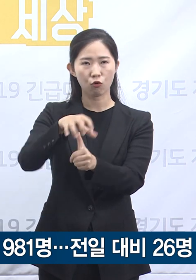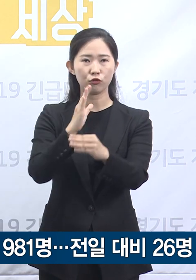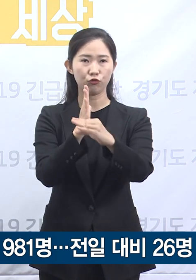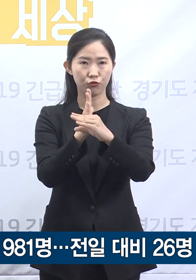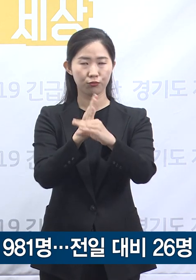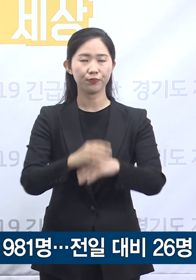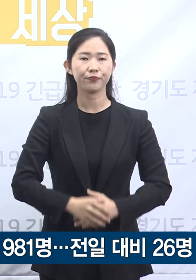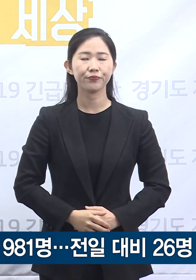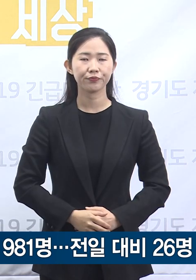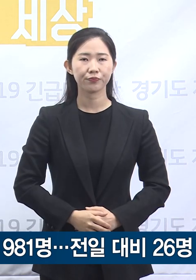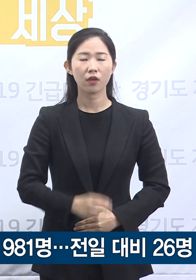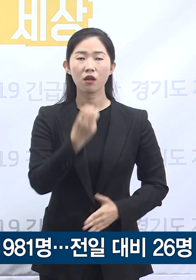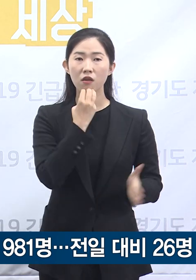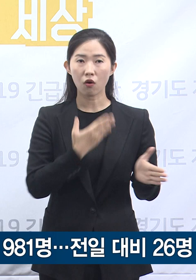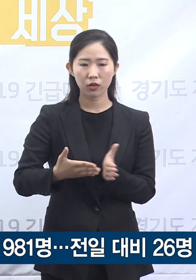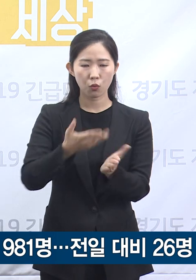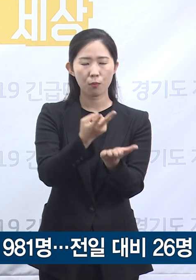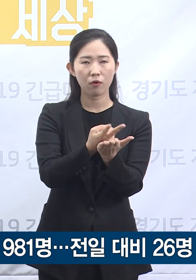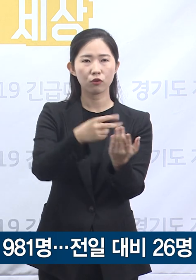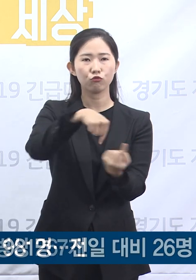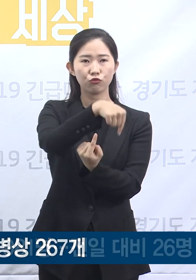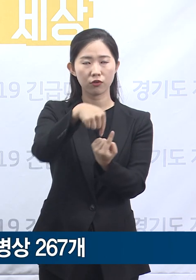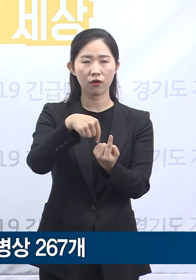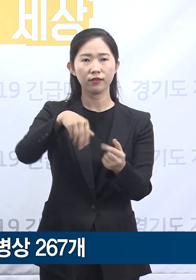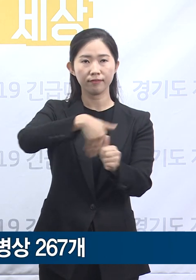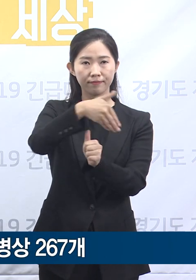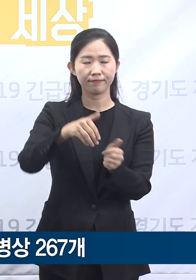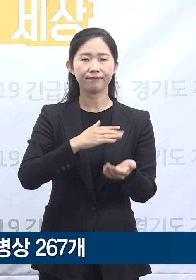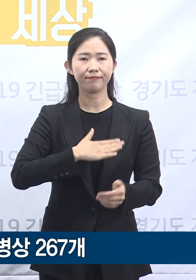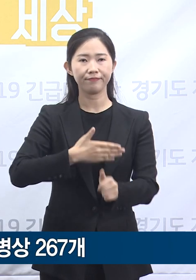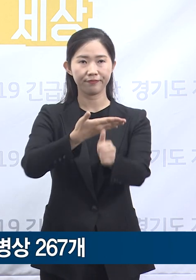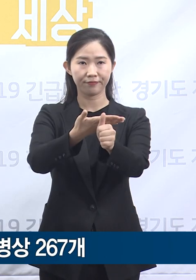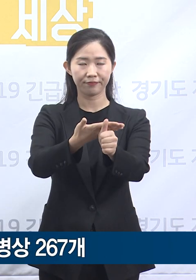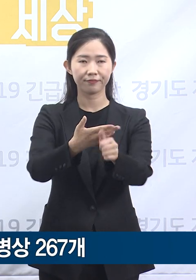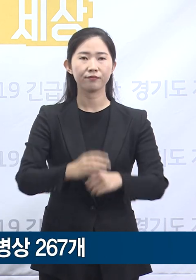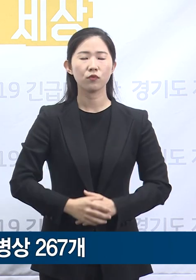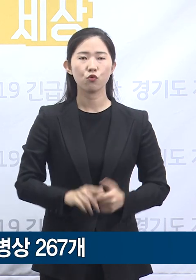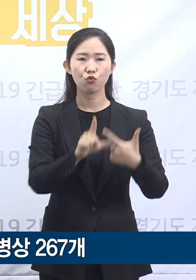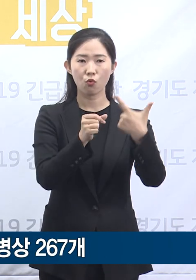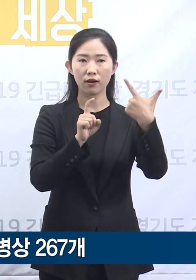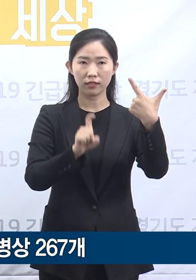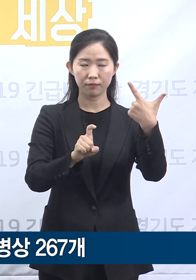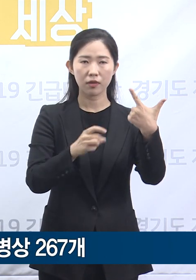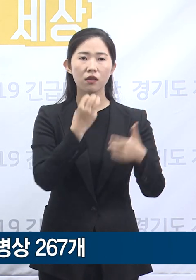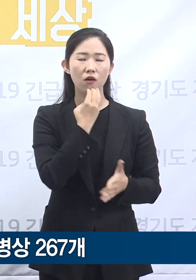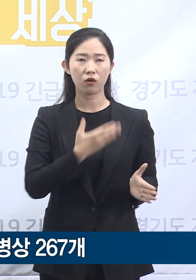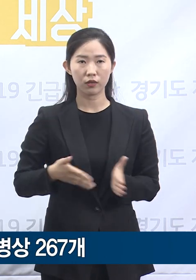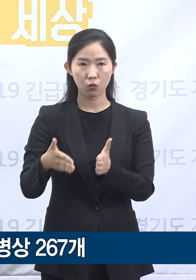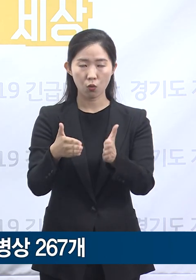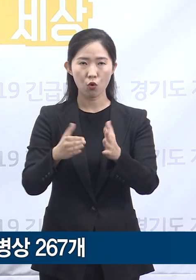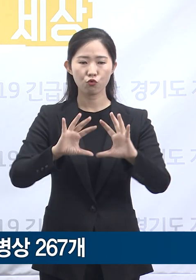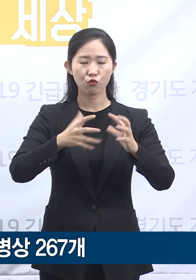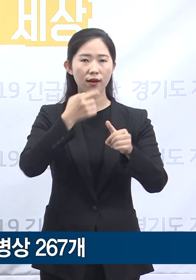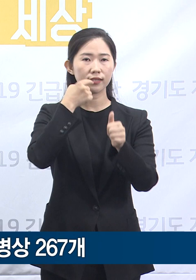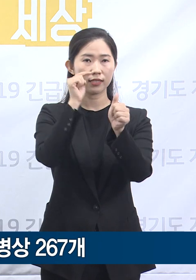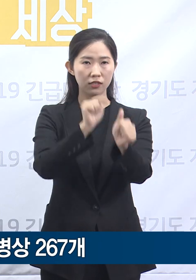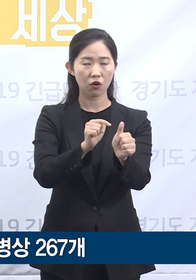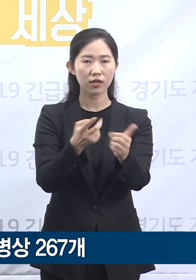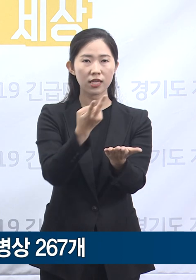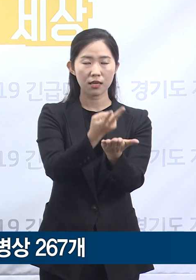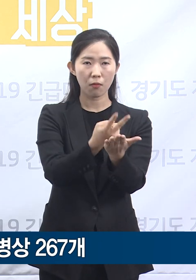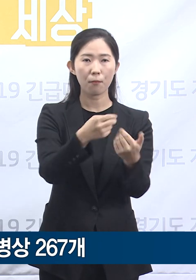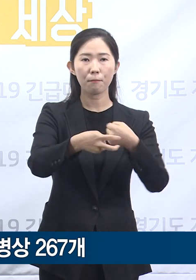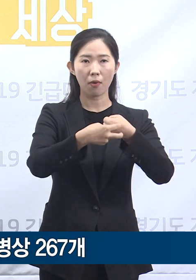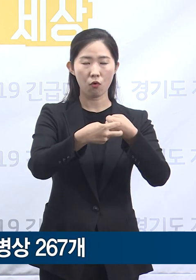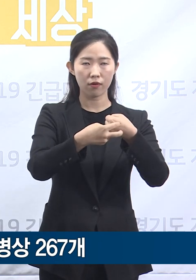다음은 경기도 병상 운영 현황입니다. 6월 10일 0시 기준 경기도는 국가지정 입원치료병상